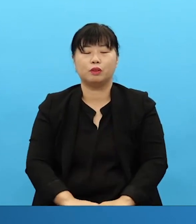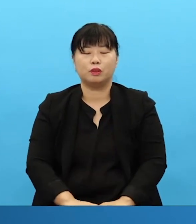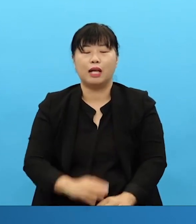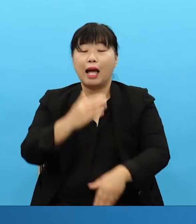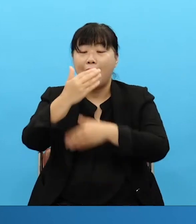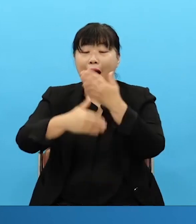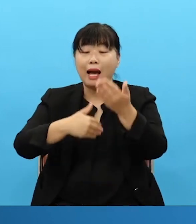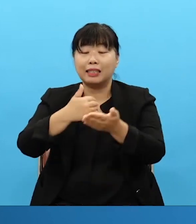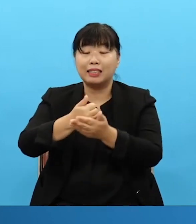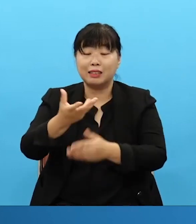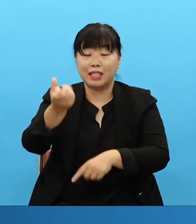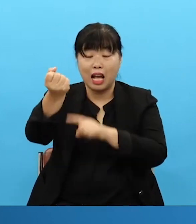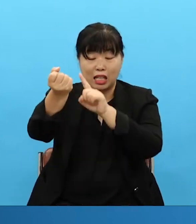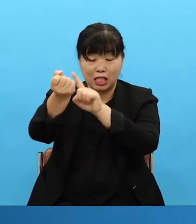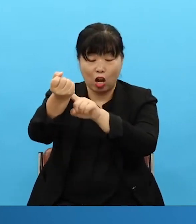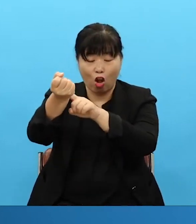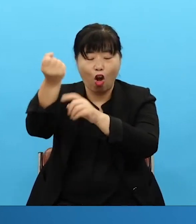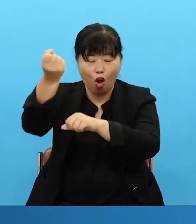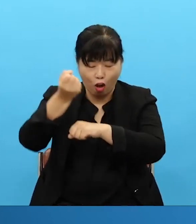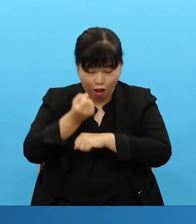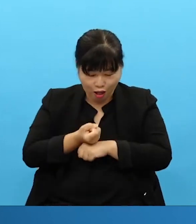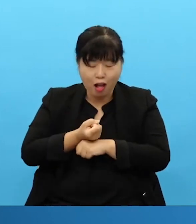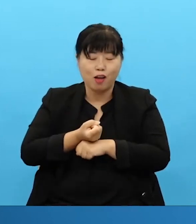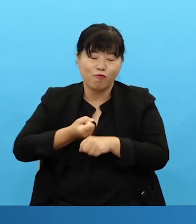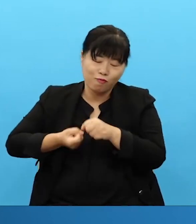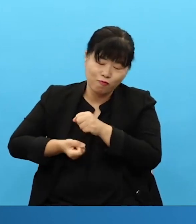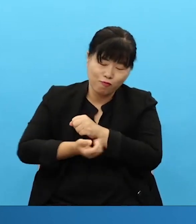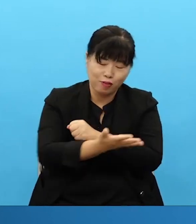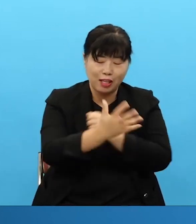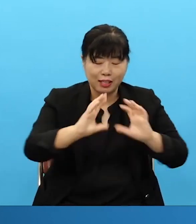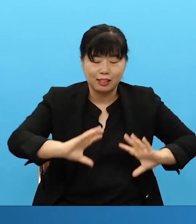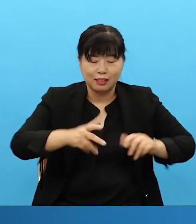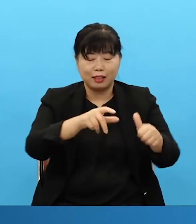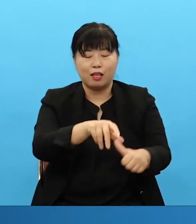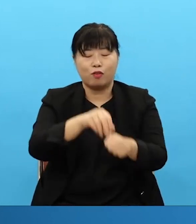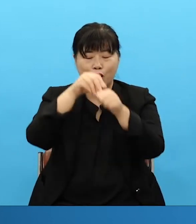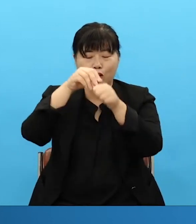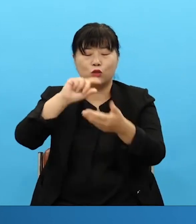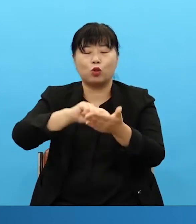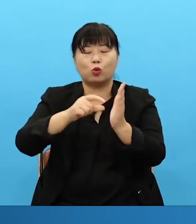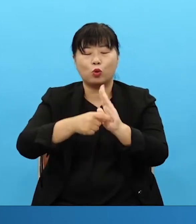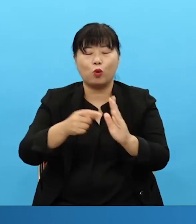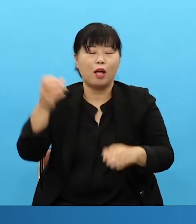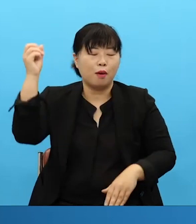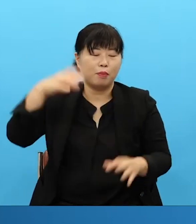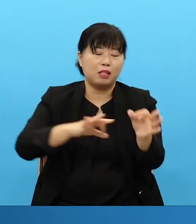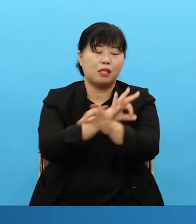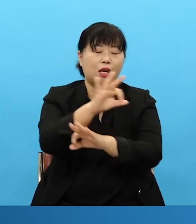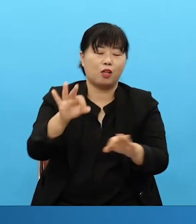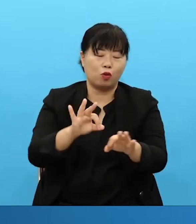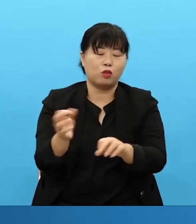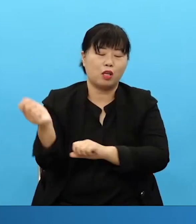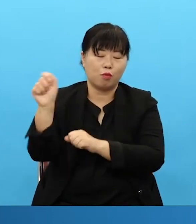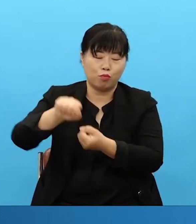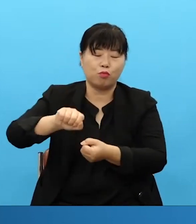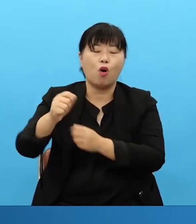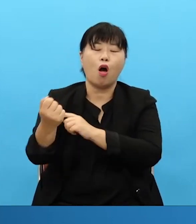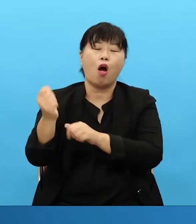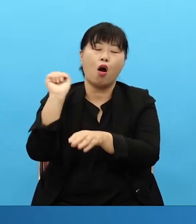전 세계 살리는 빛의 경제 회복하는 주역이 되게 해 주옵소서. And may they become the main figures who really restore the economy light all over the world believing